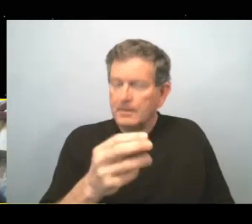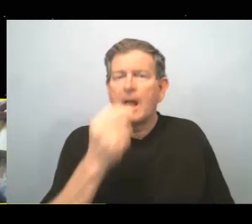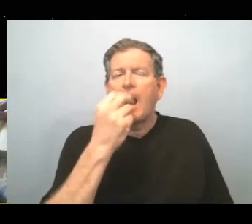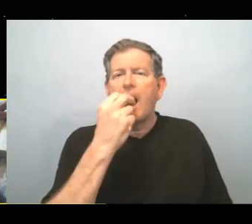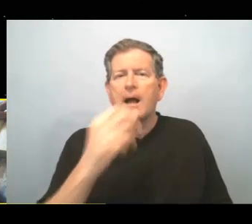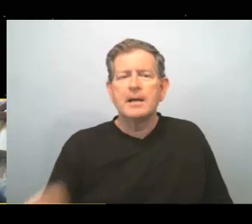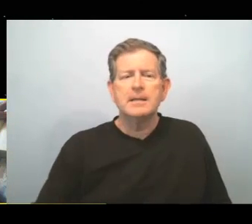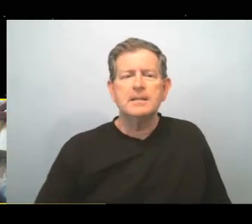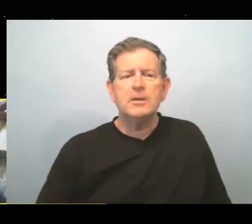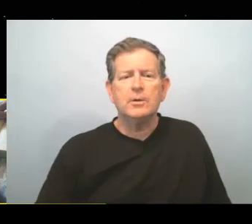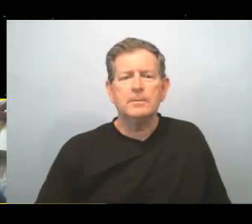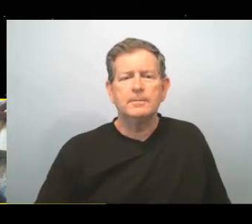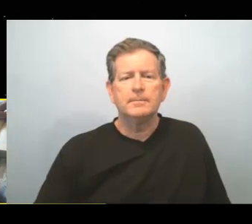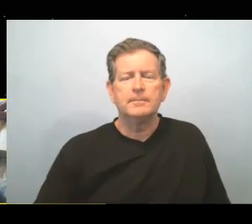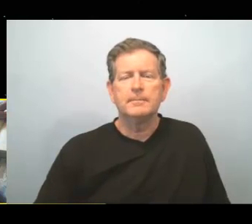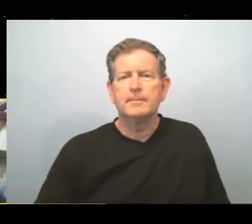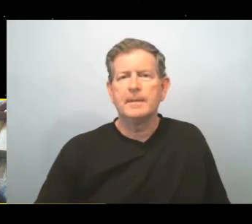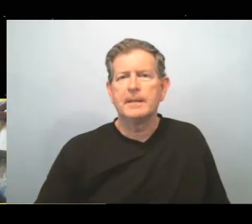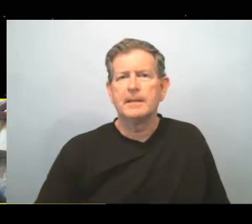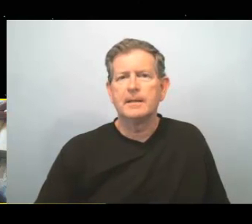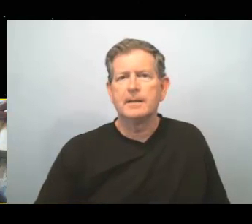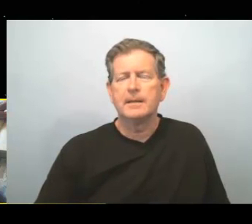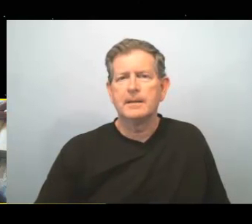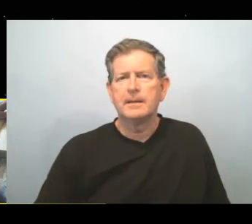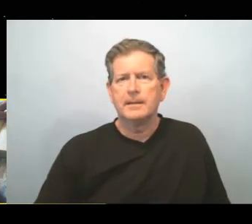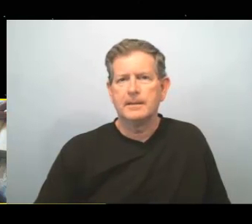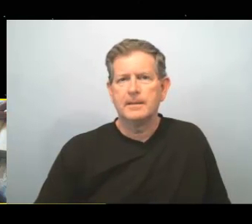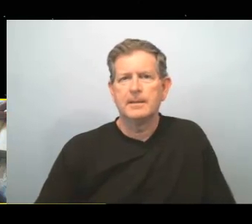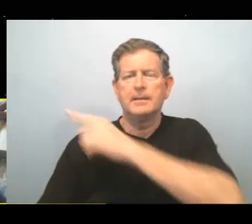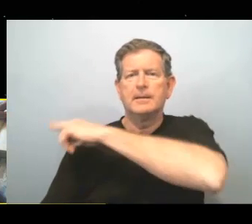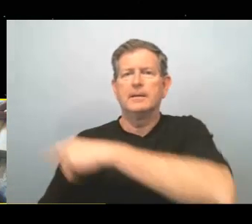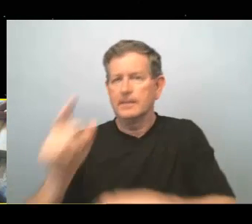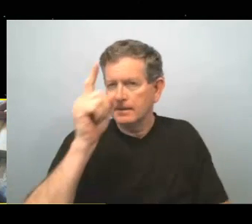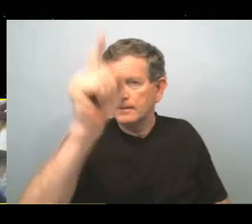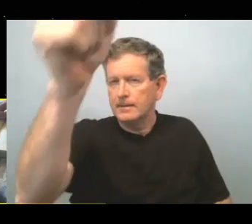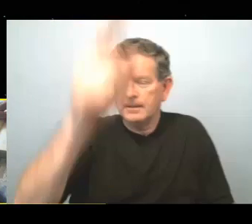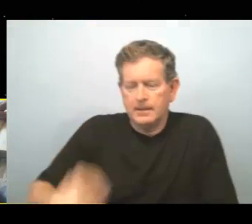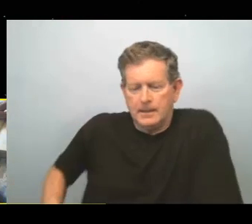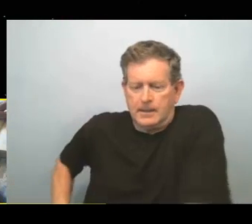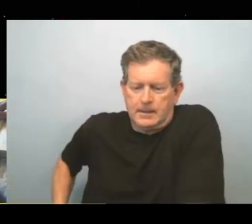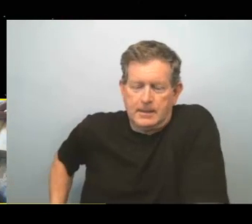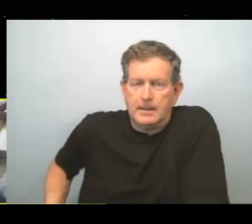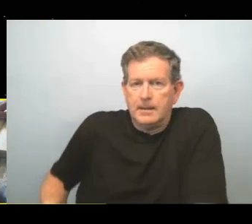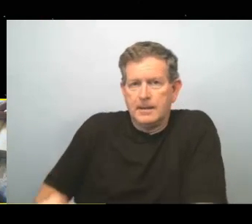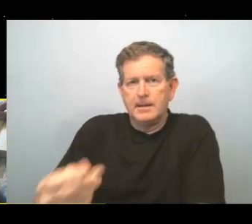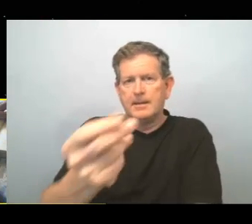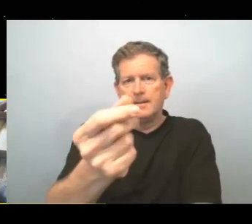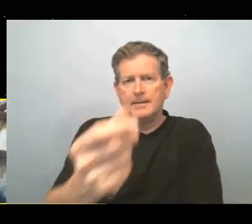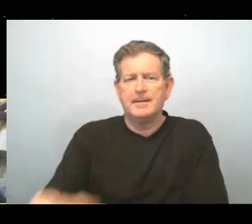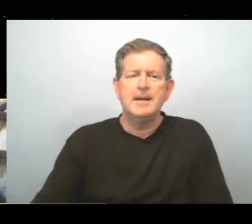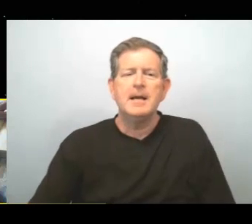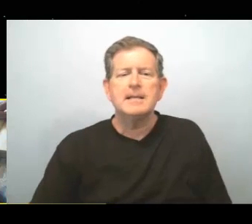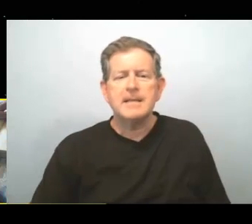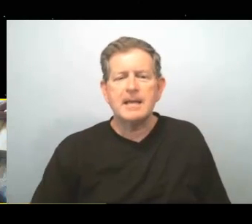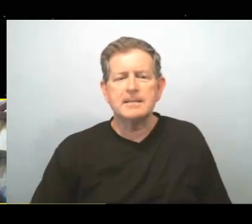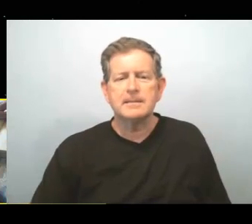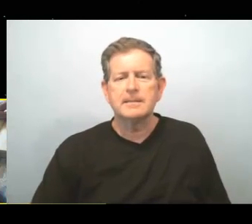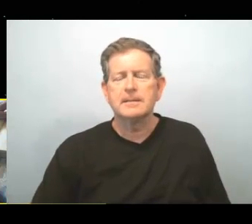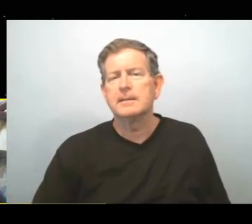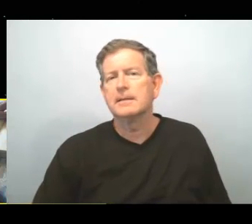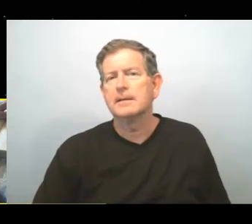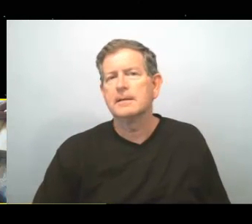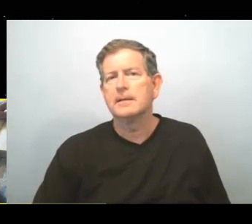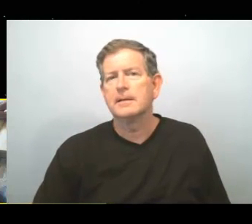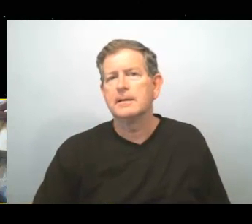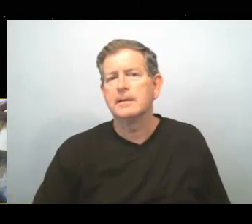cinco, ella va a comprar, seis,